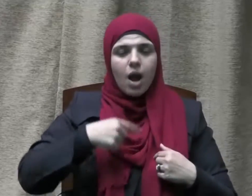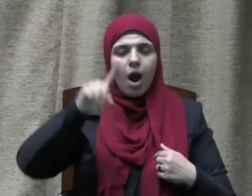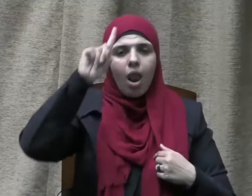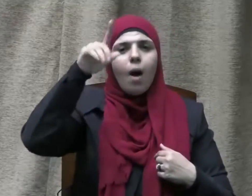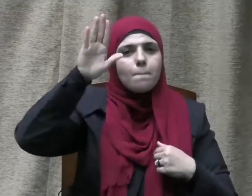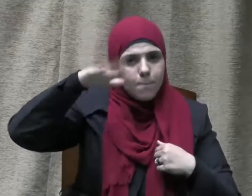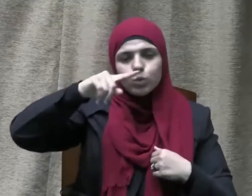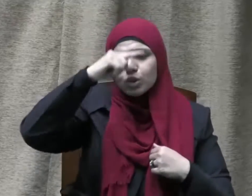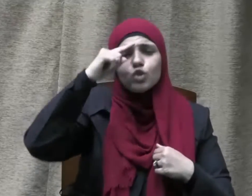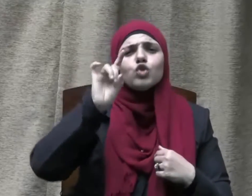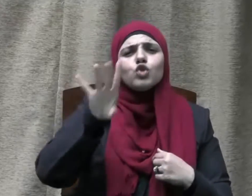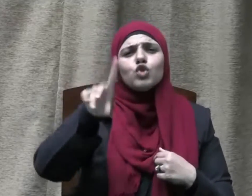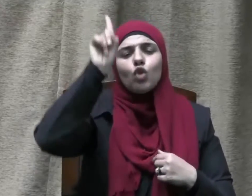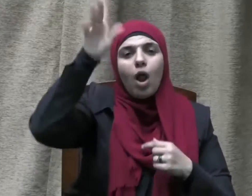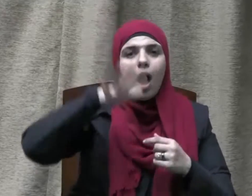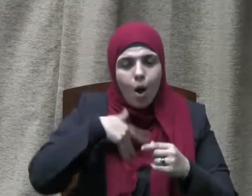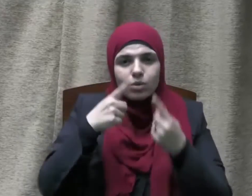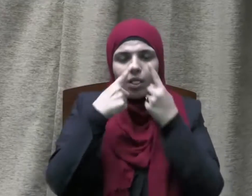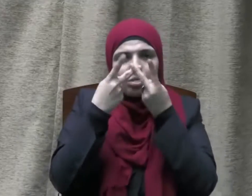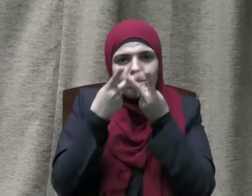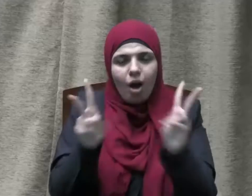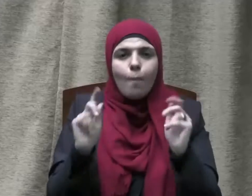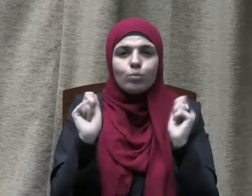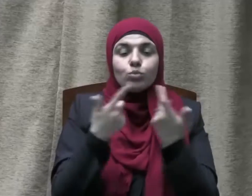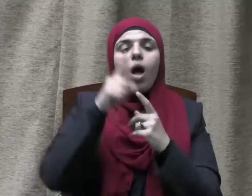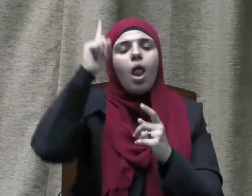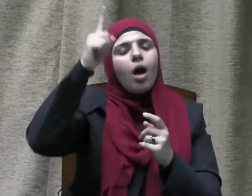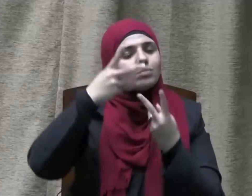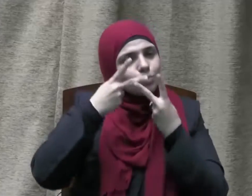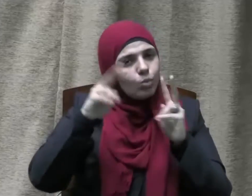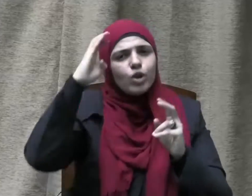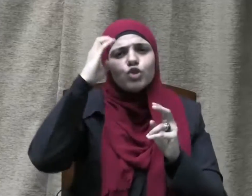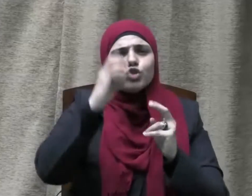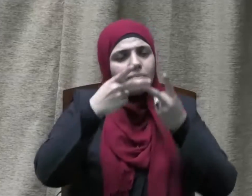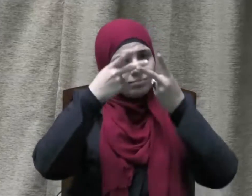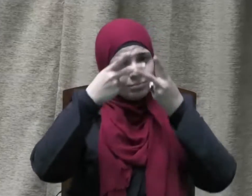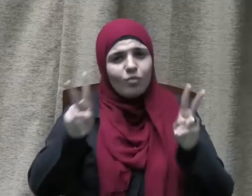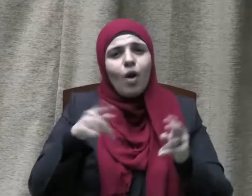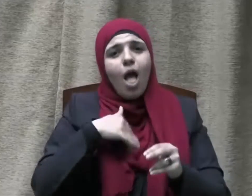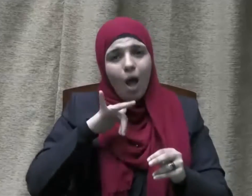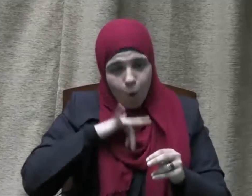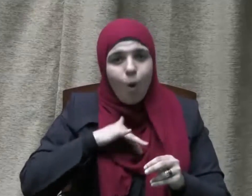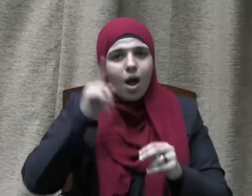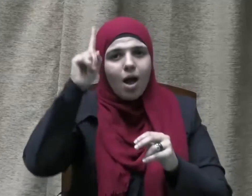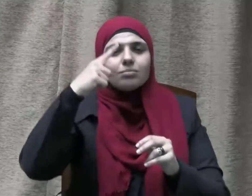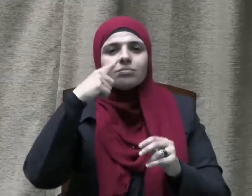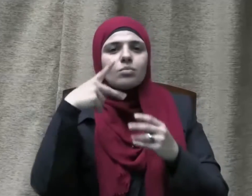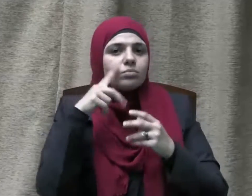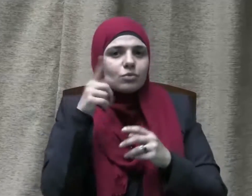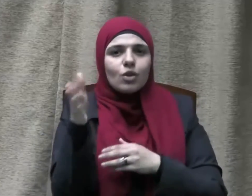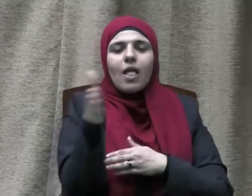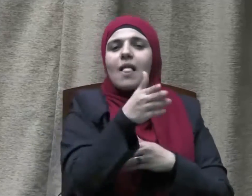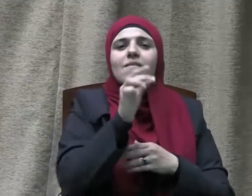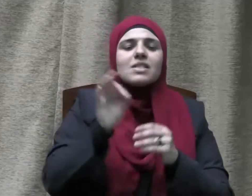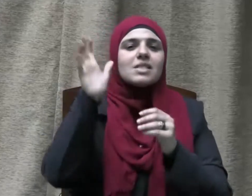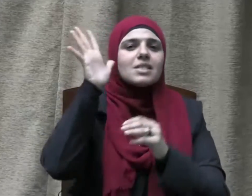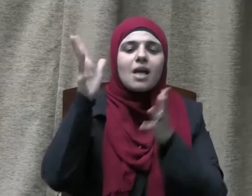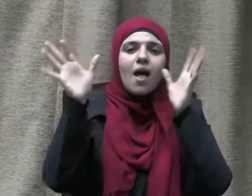سيحقق رجاءه فاستجاب الله تعالى له وأمره أن يتوجه في صلاته